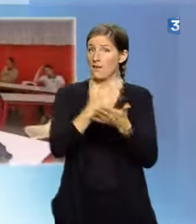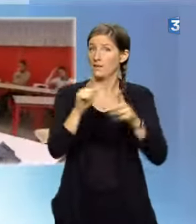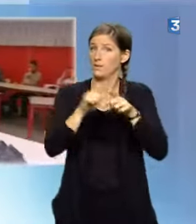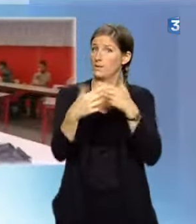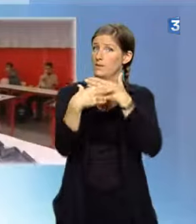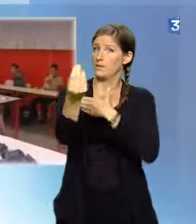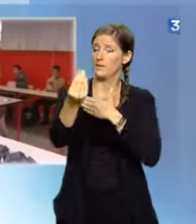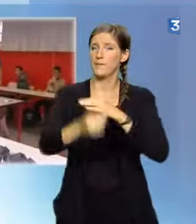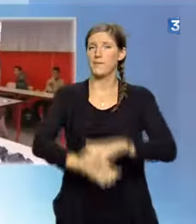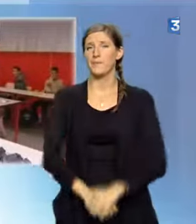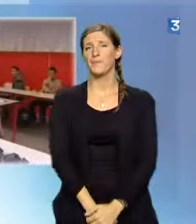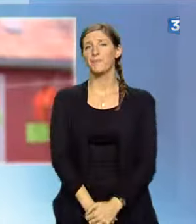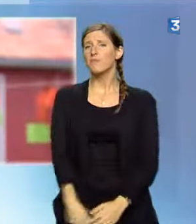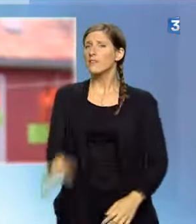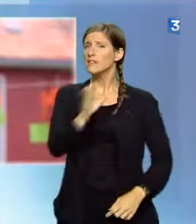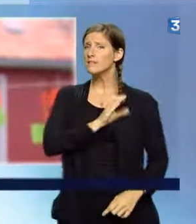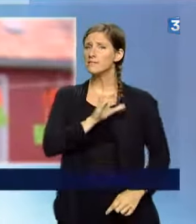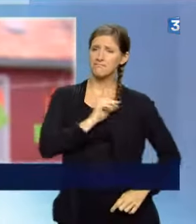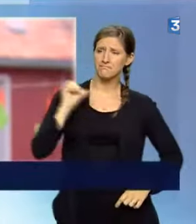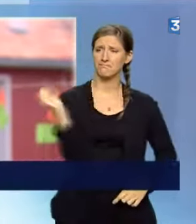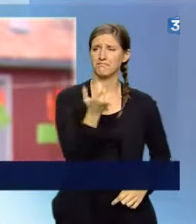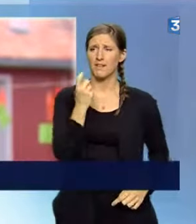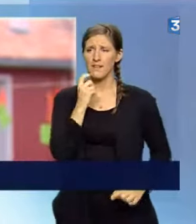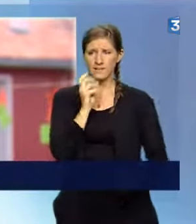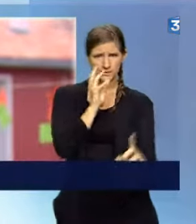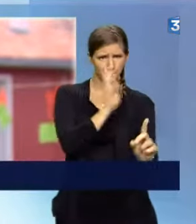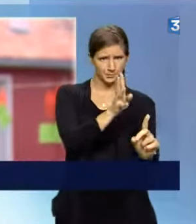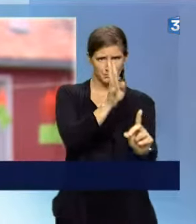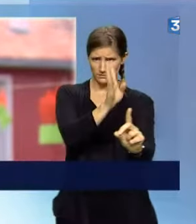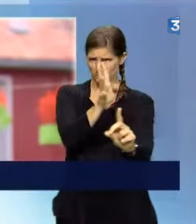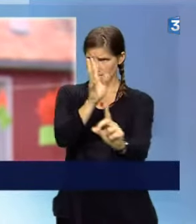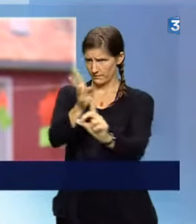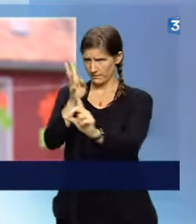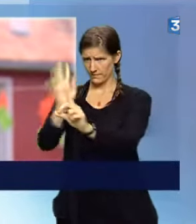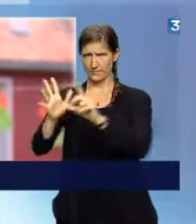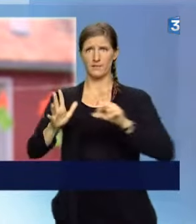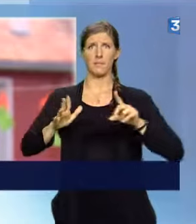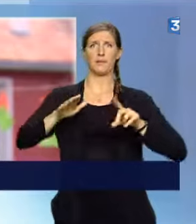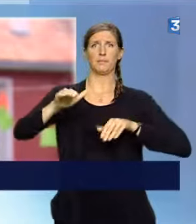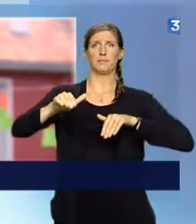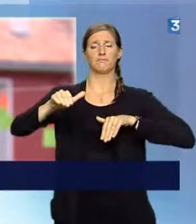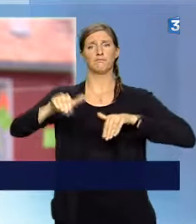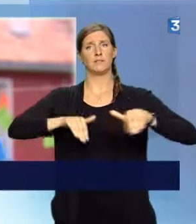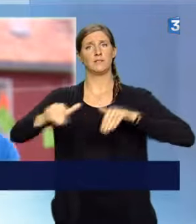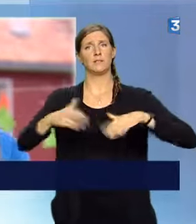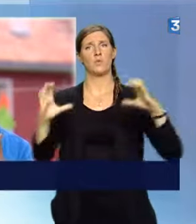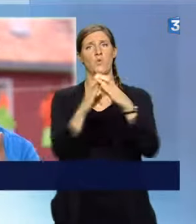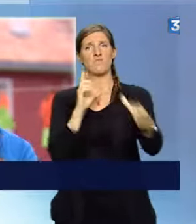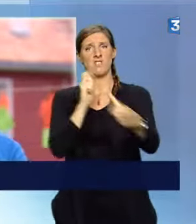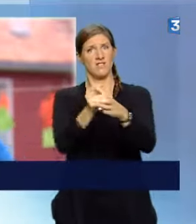avant tout de prendre les élèves dans ce qu'ils sont, et effectivement, ce n pas une méthode qu'il y besoin, c'est des